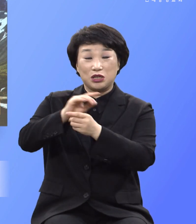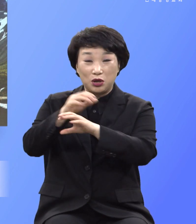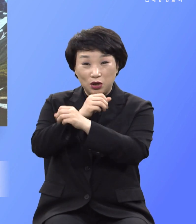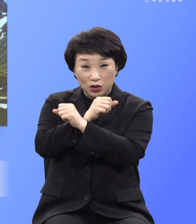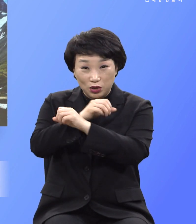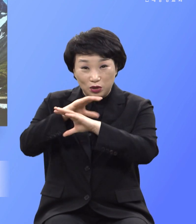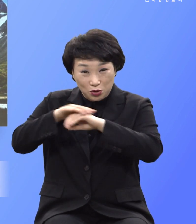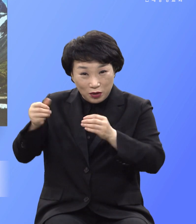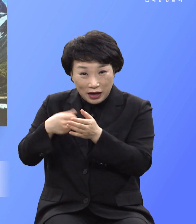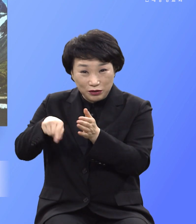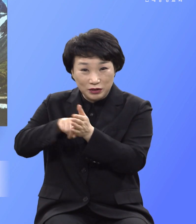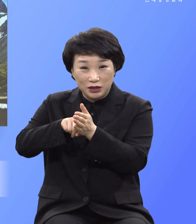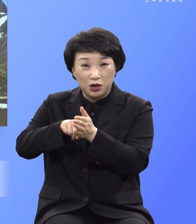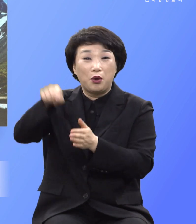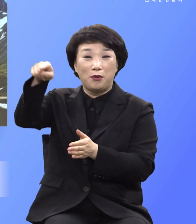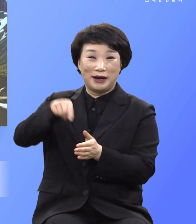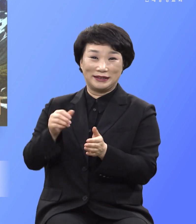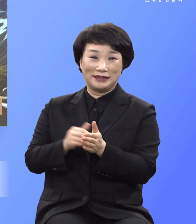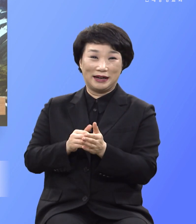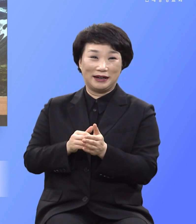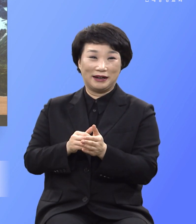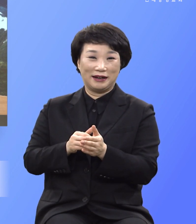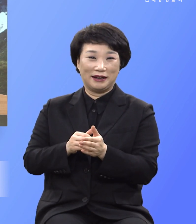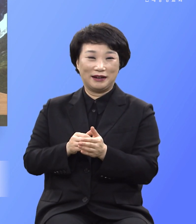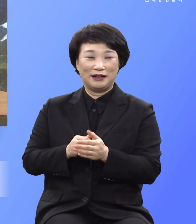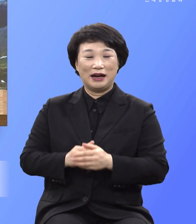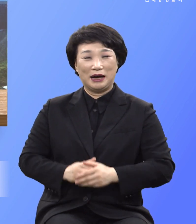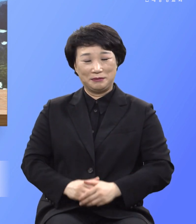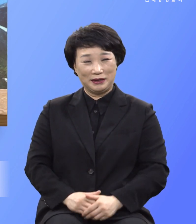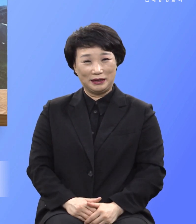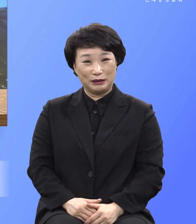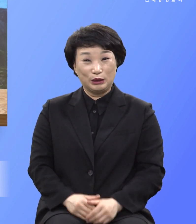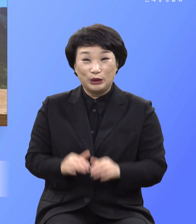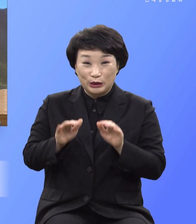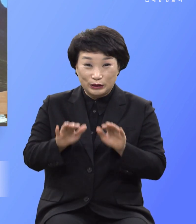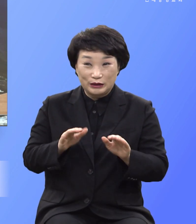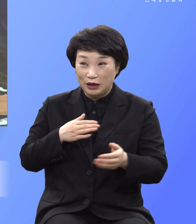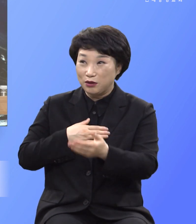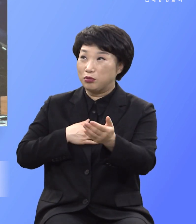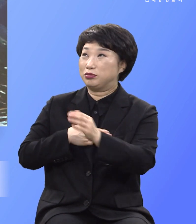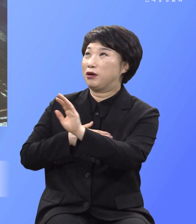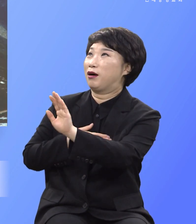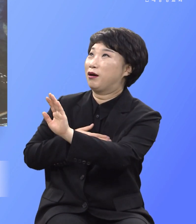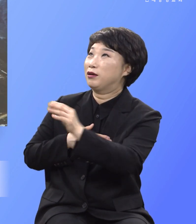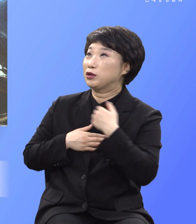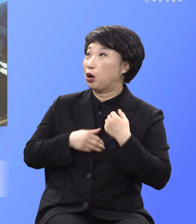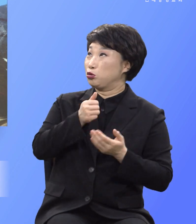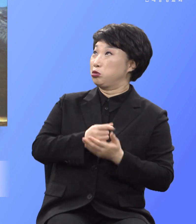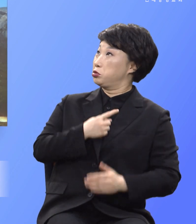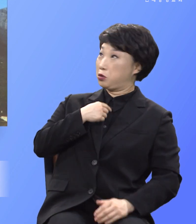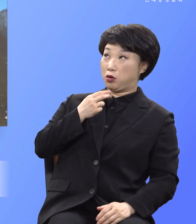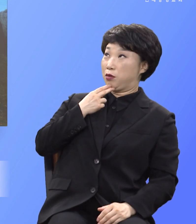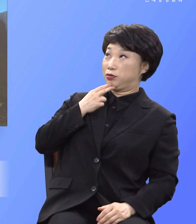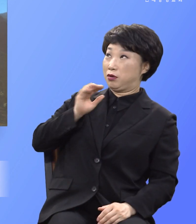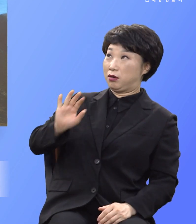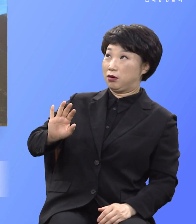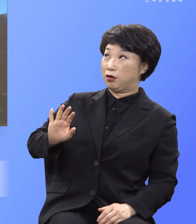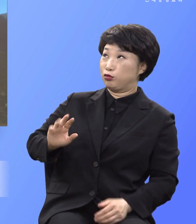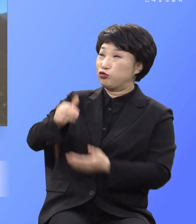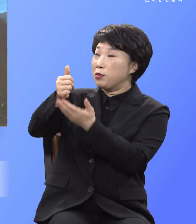오셨다는 것입니다 예 그런데 저는 죄가 없는데 주님이 아무리 자기